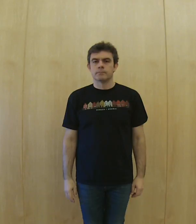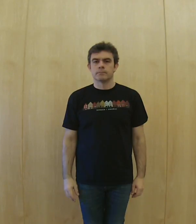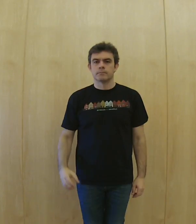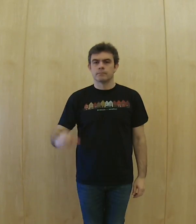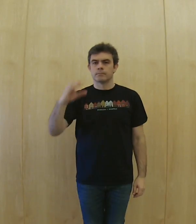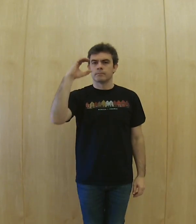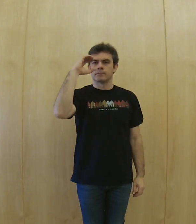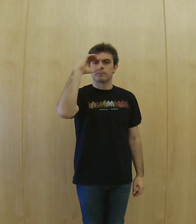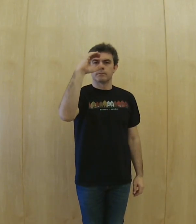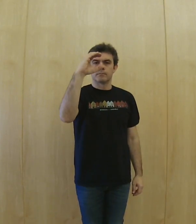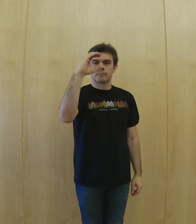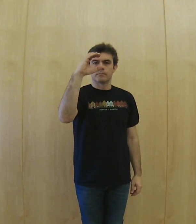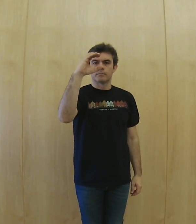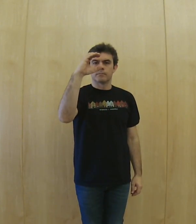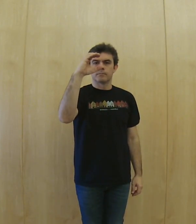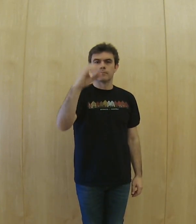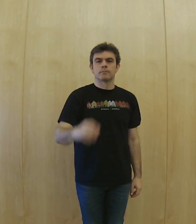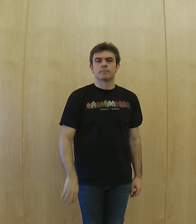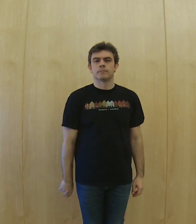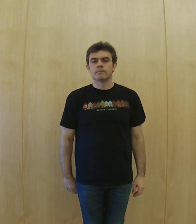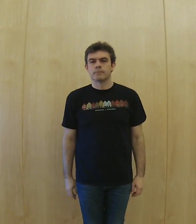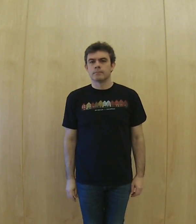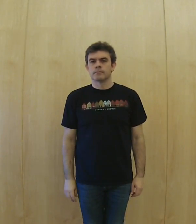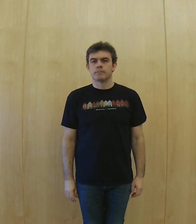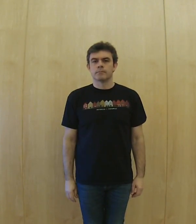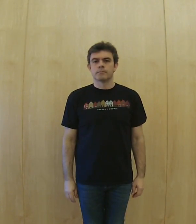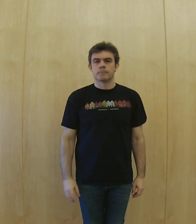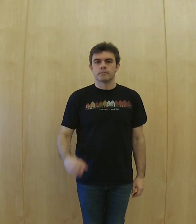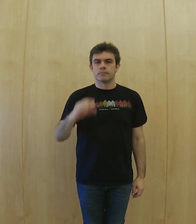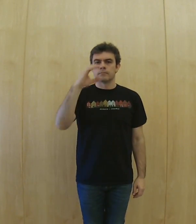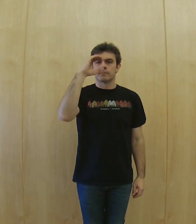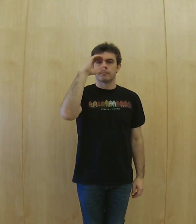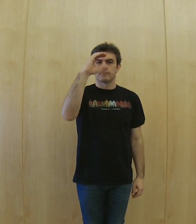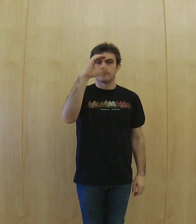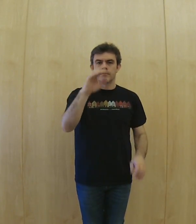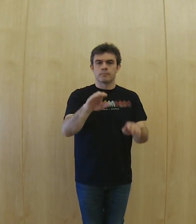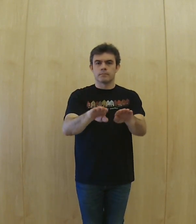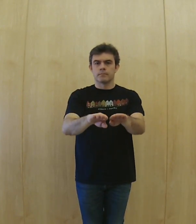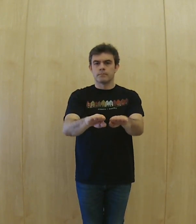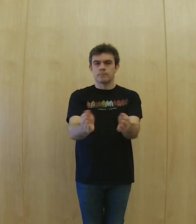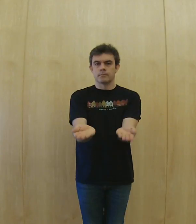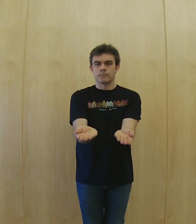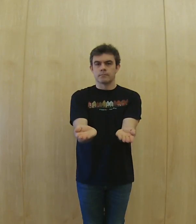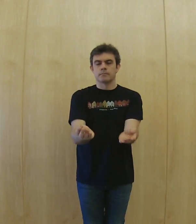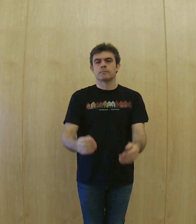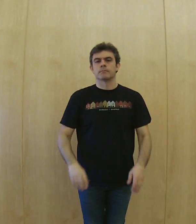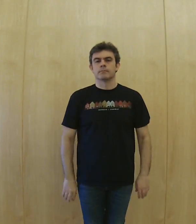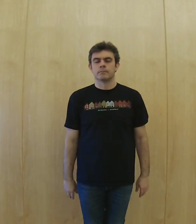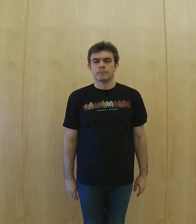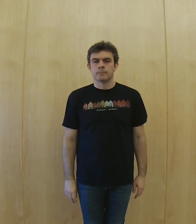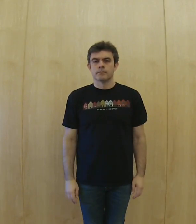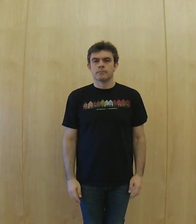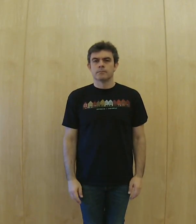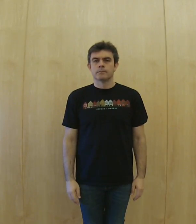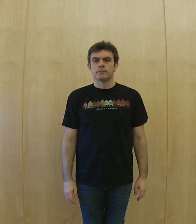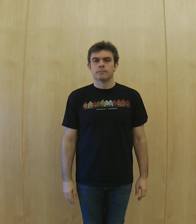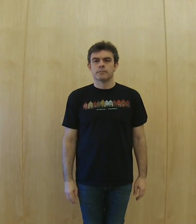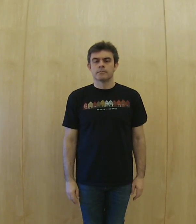change open, regulador de